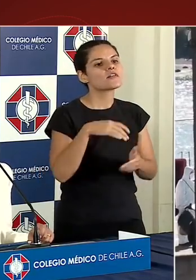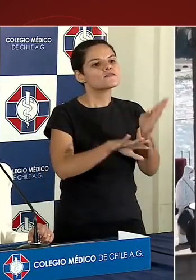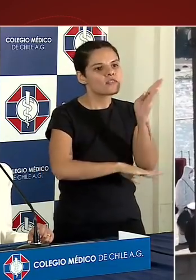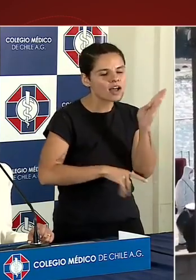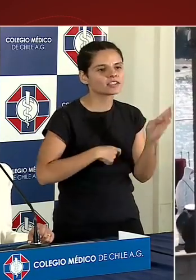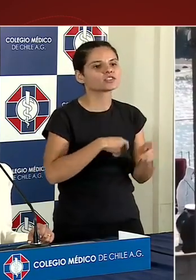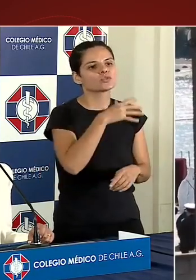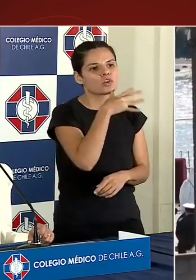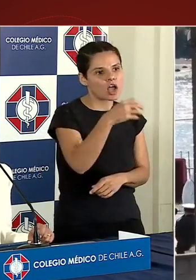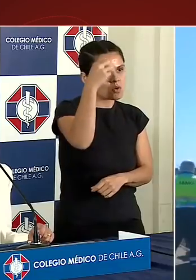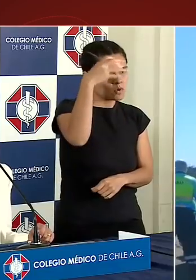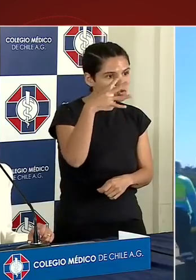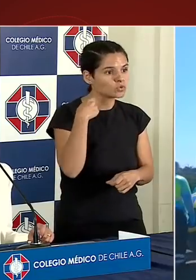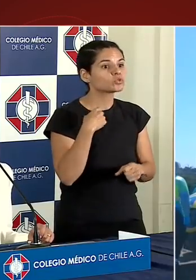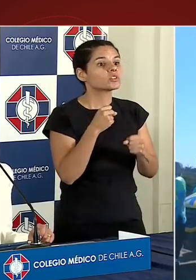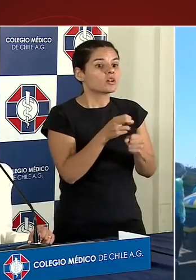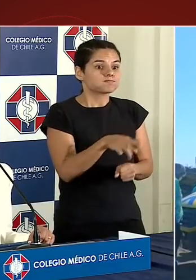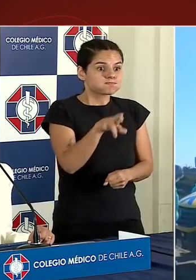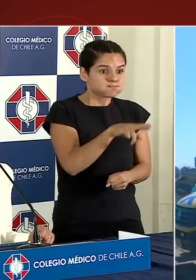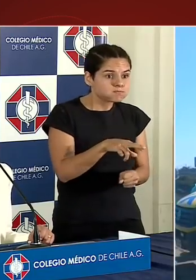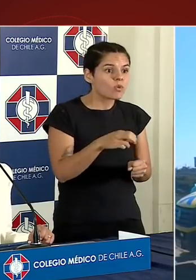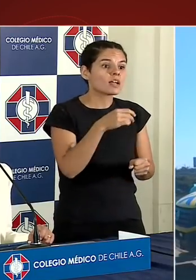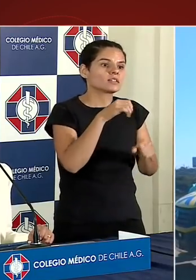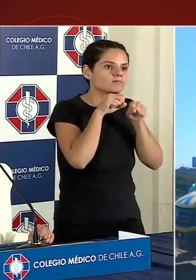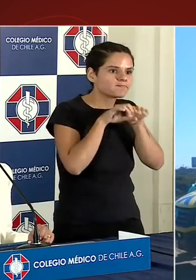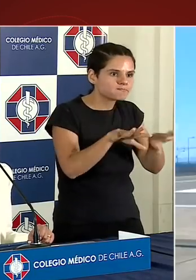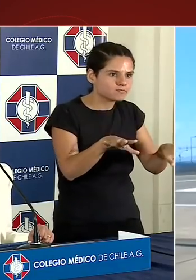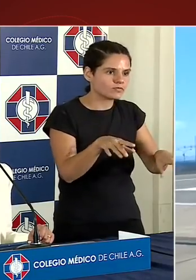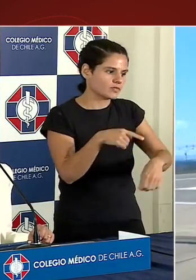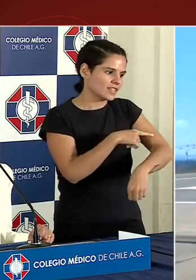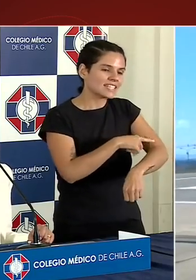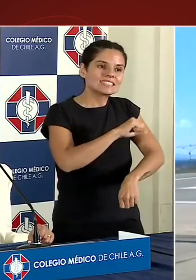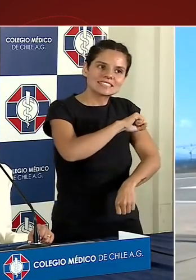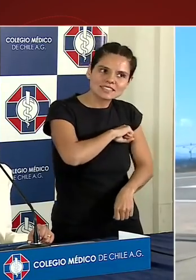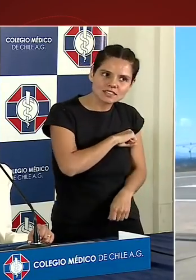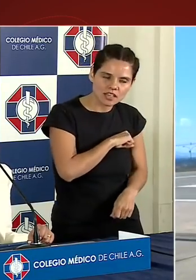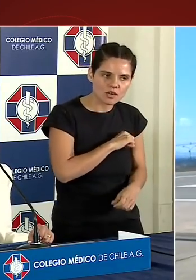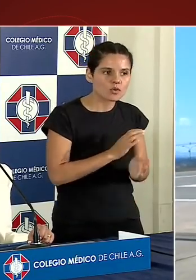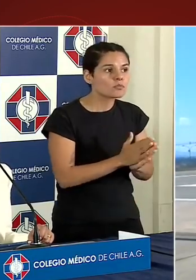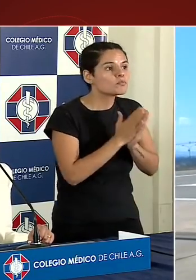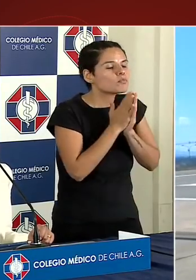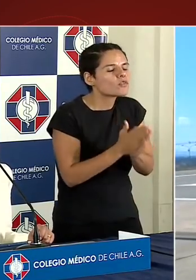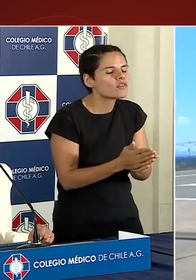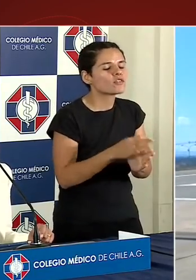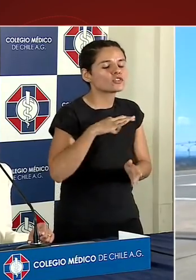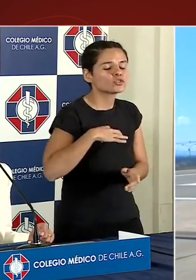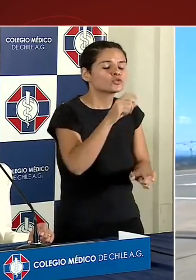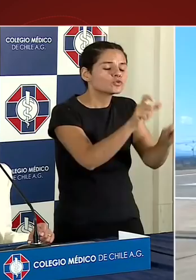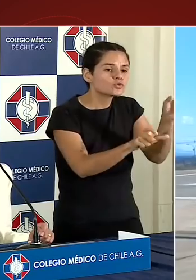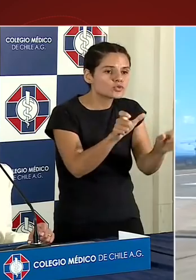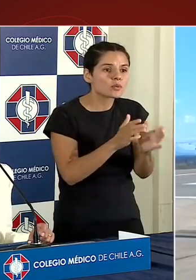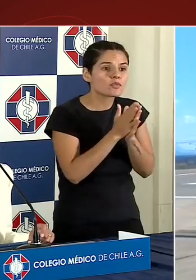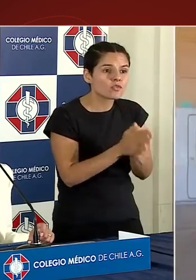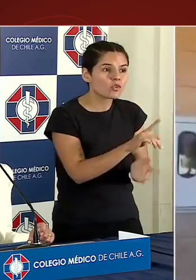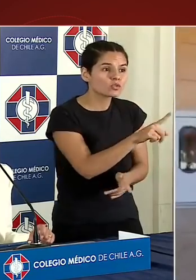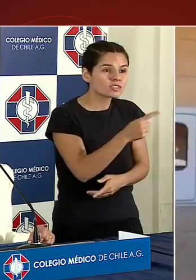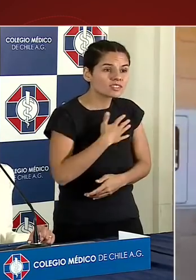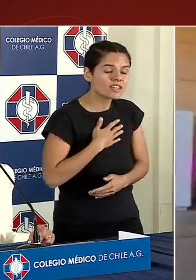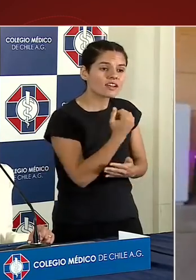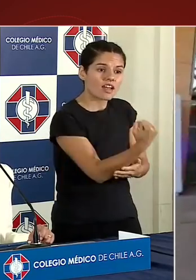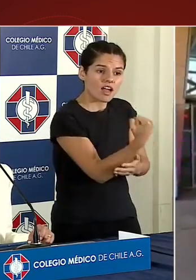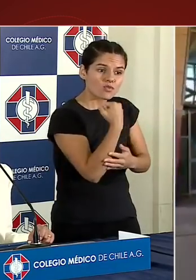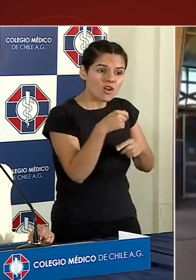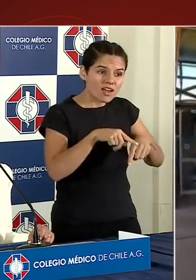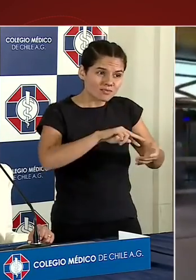su abastecimiento y distribución. Le pido a toda la ciudadanía, a todas las personas que quieren colaborar en esta crisis,